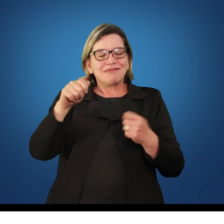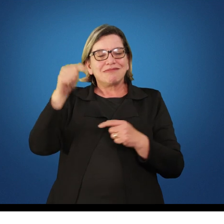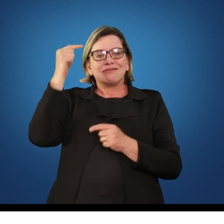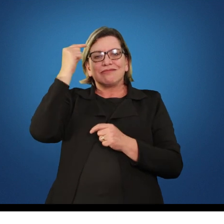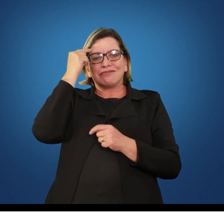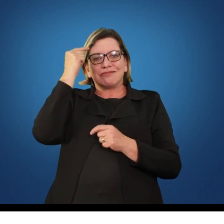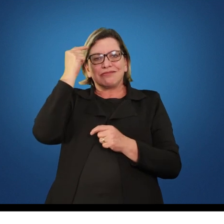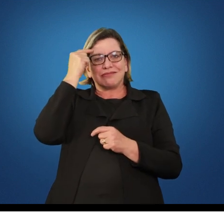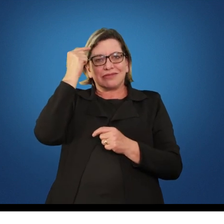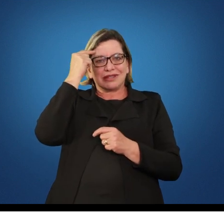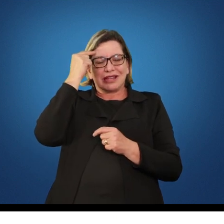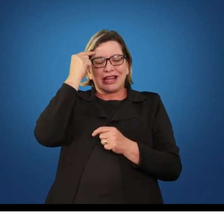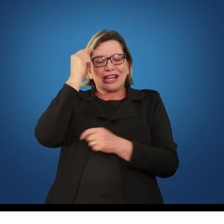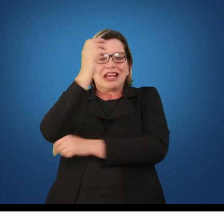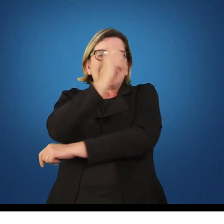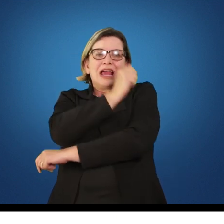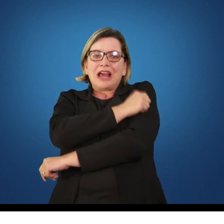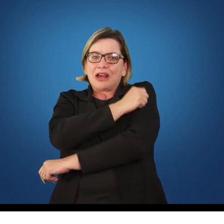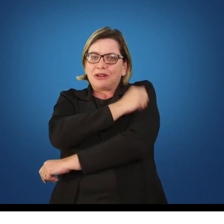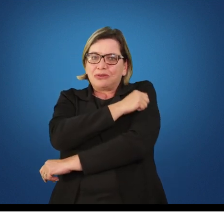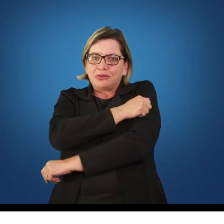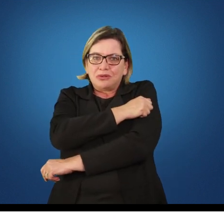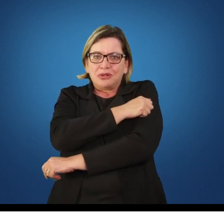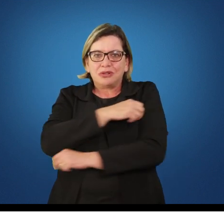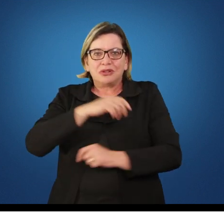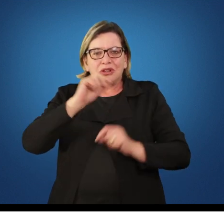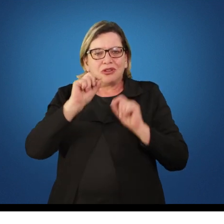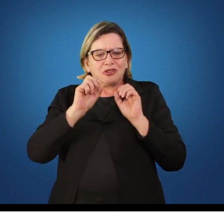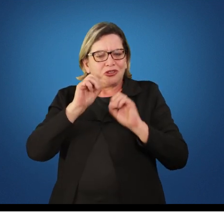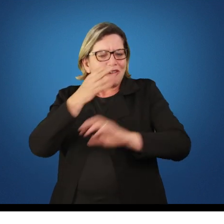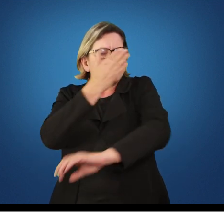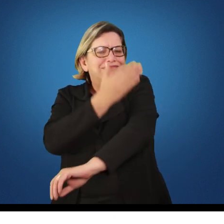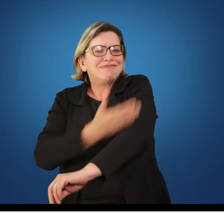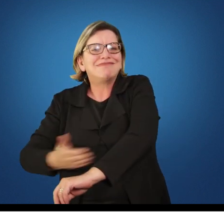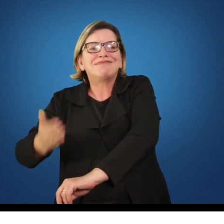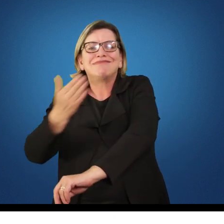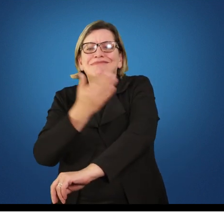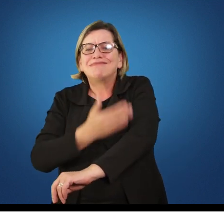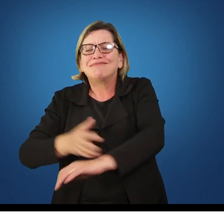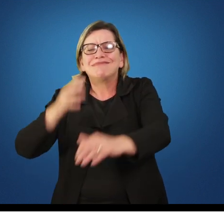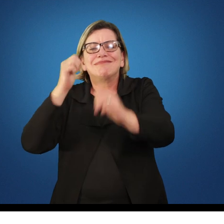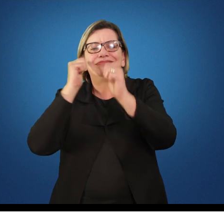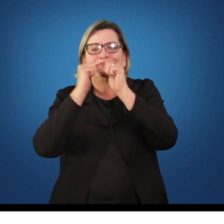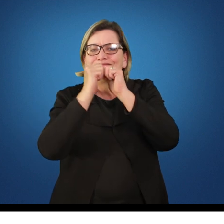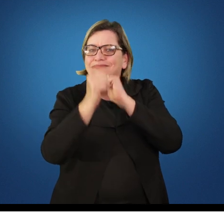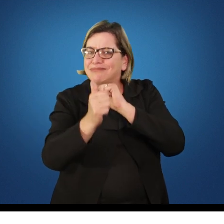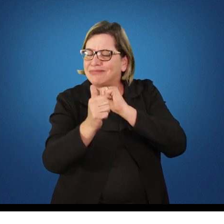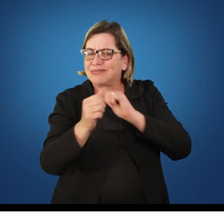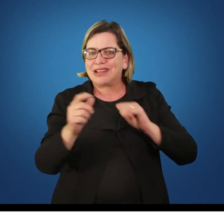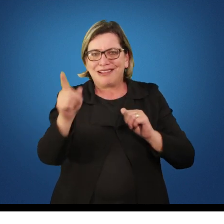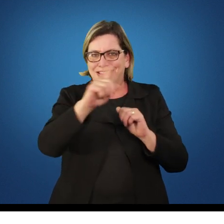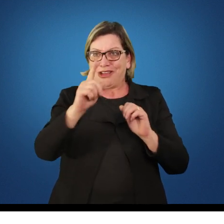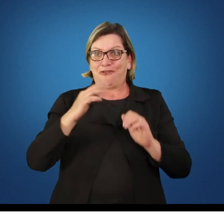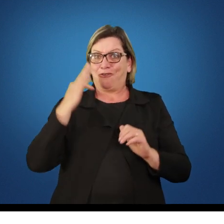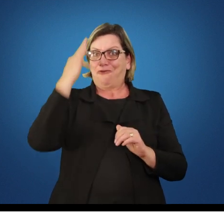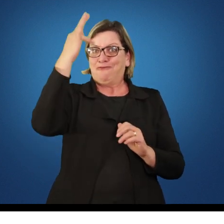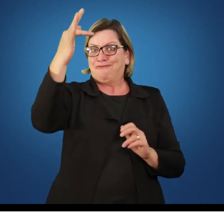esse aluno da escola está lá para apenas praticar o esporte. não virar num atleta